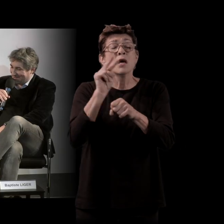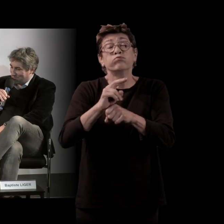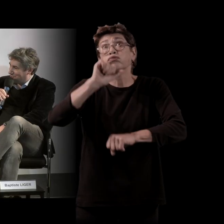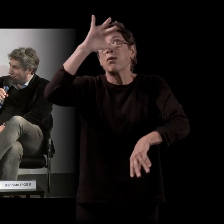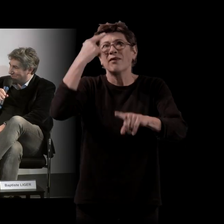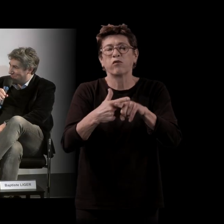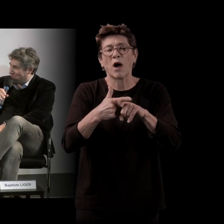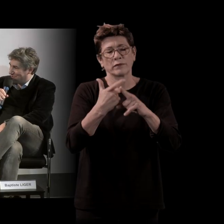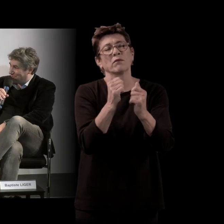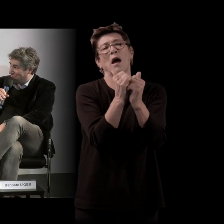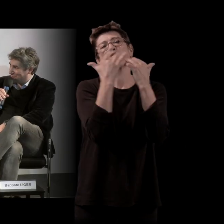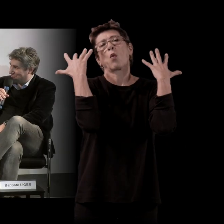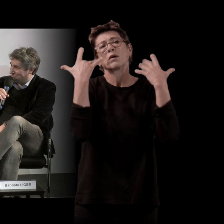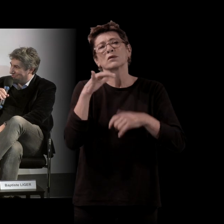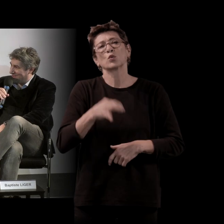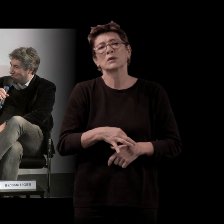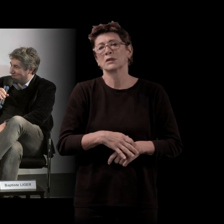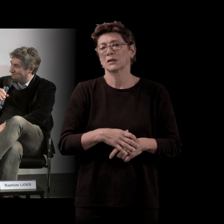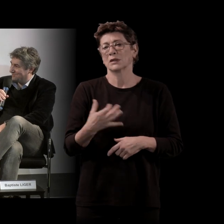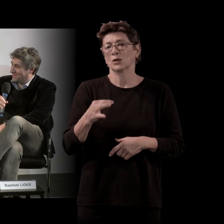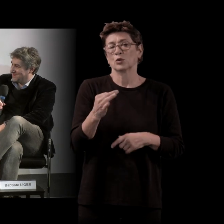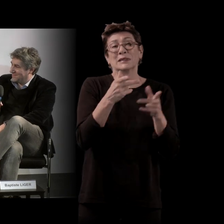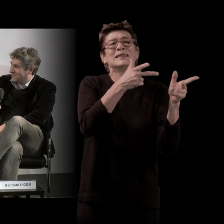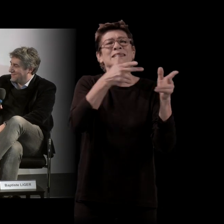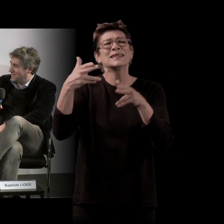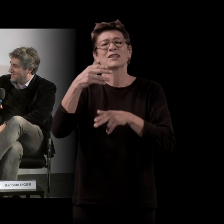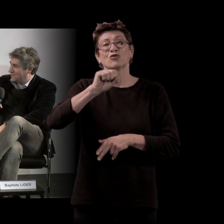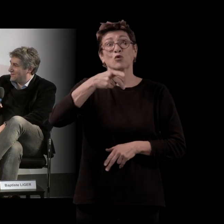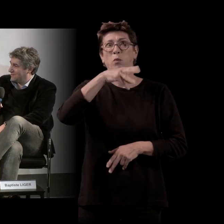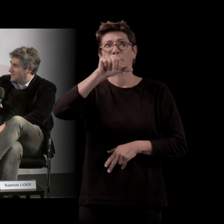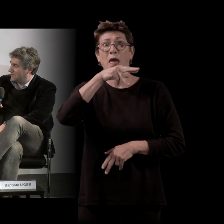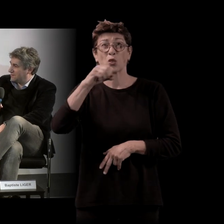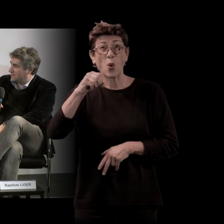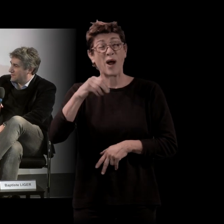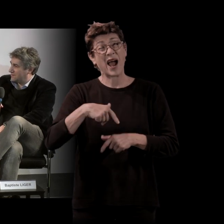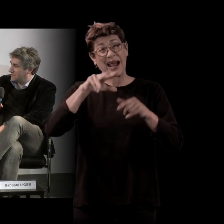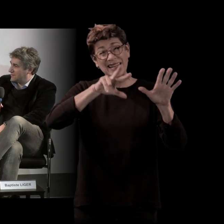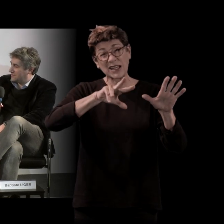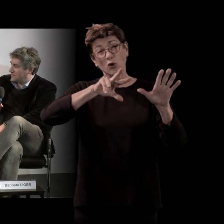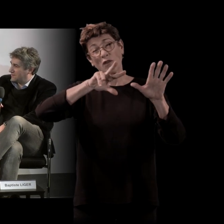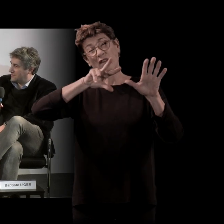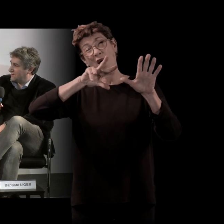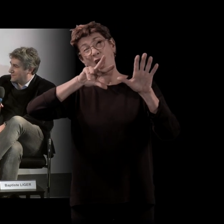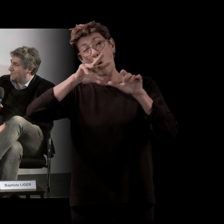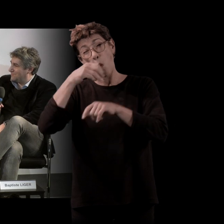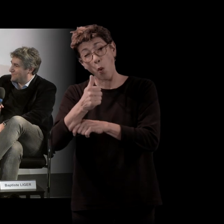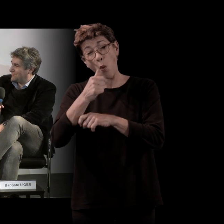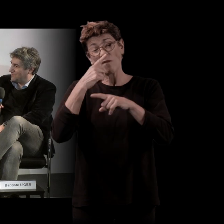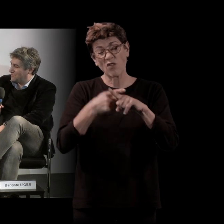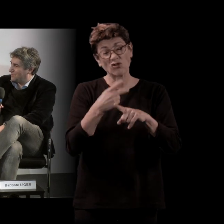Sopranos, forcément, encore une fois, une leçon de narration. 81 fois une heure, fois deux, la place que ça prend dans une vie. Moi, j'en rêvais la nuit de